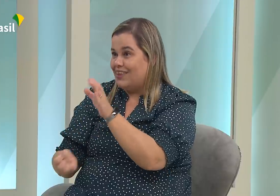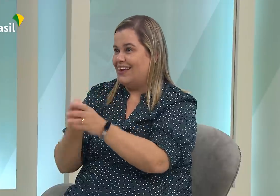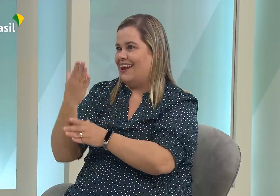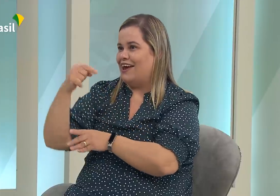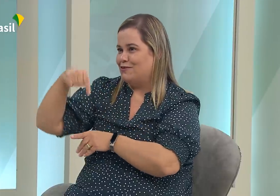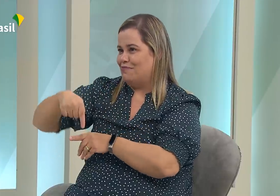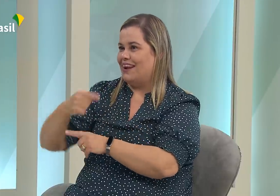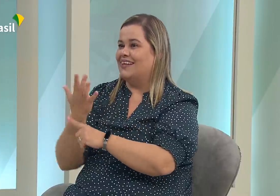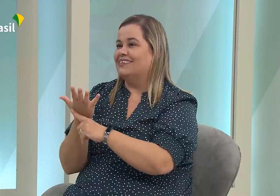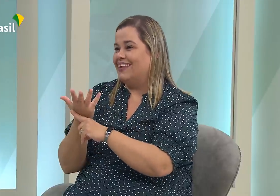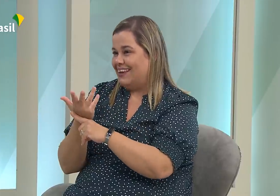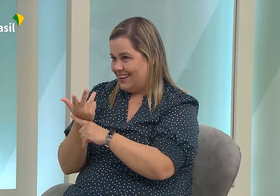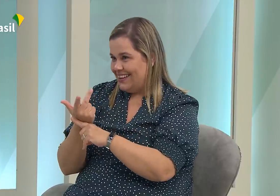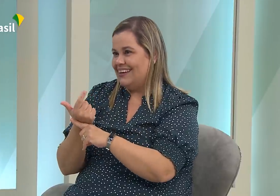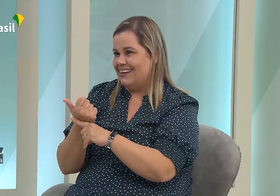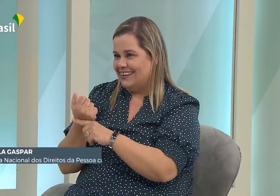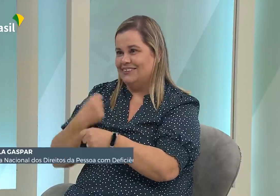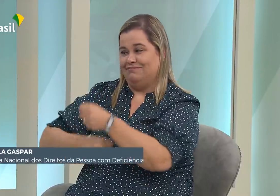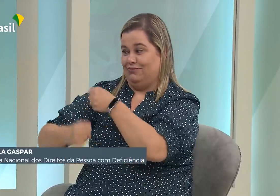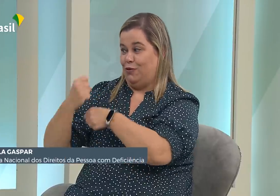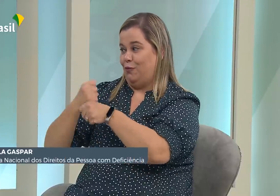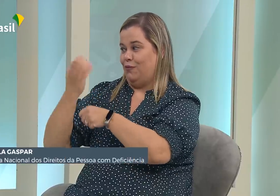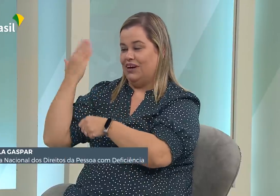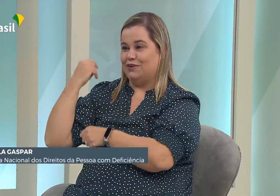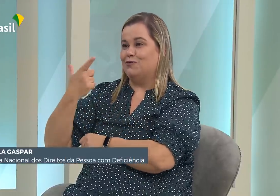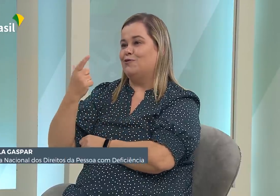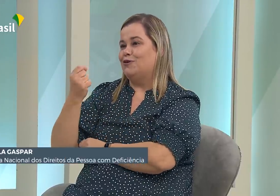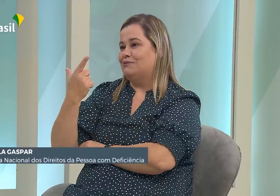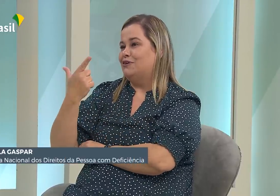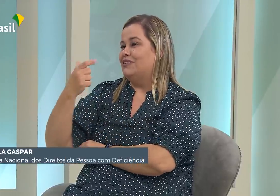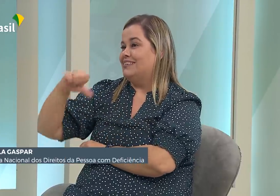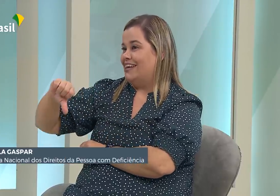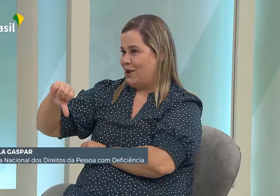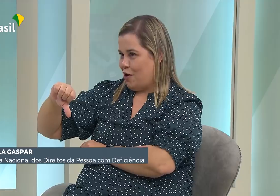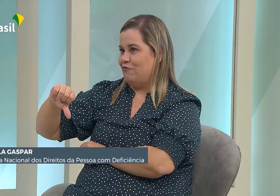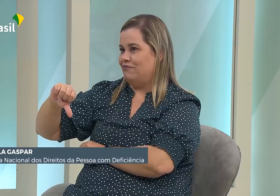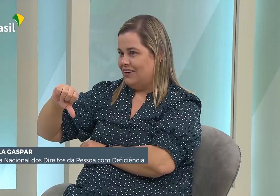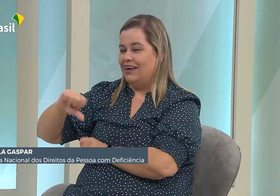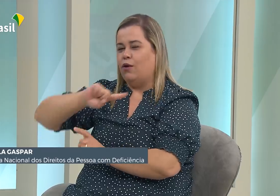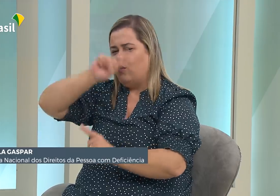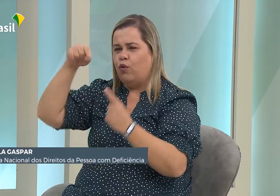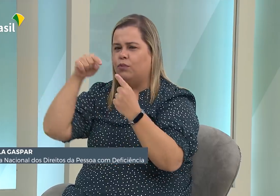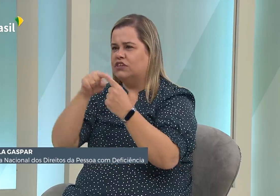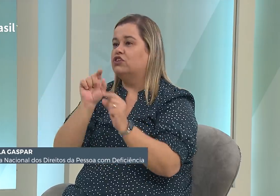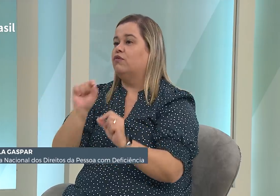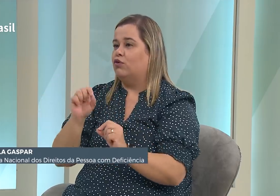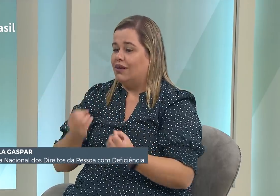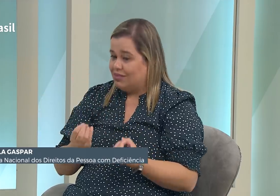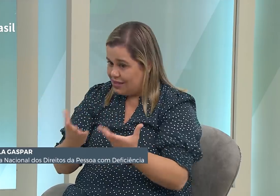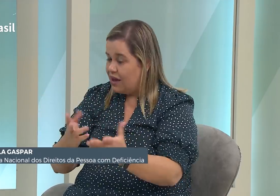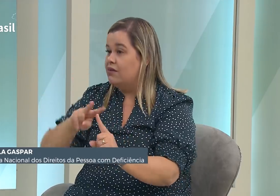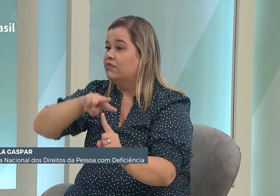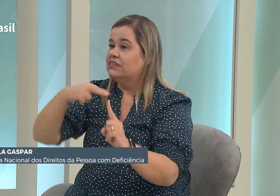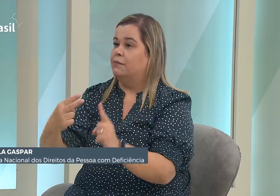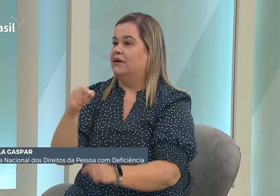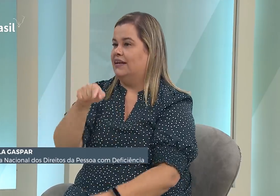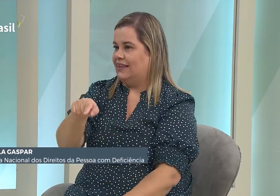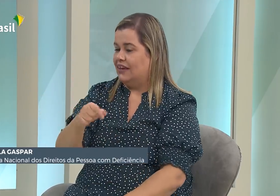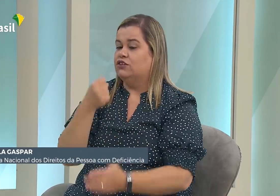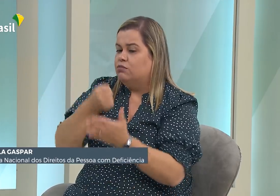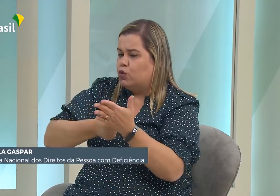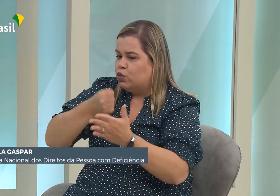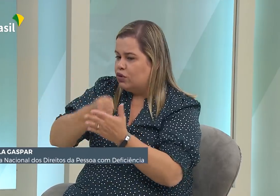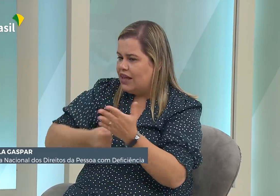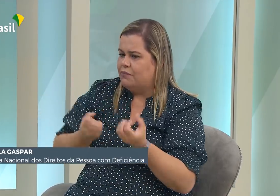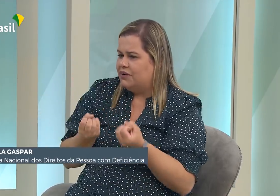público é muito importante também. E eles fazem parte da nossa secretaria. Eles entraram na secretaria no ano de 2019,